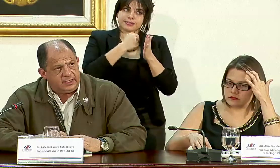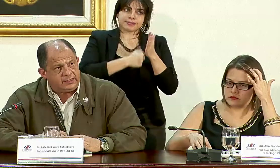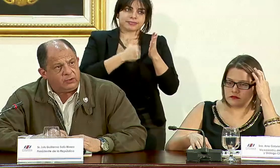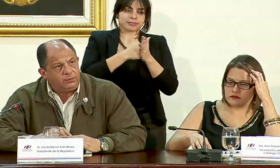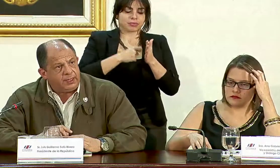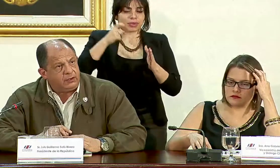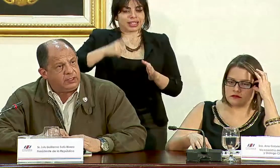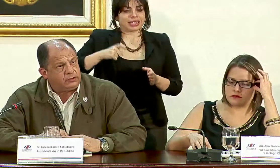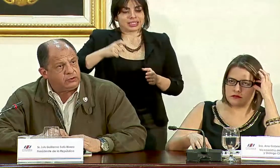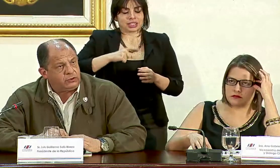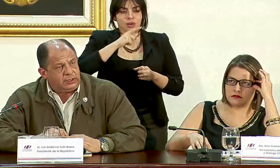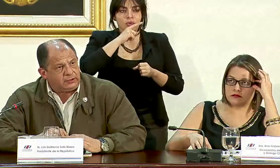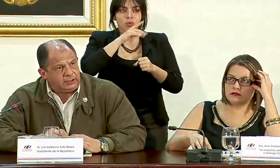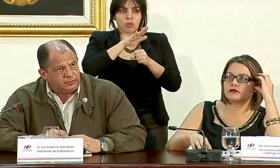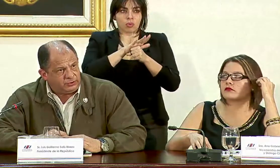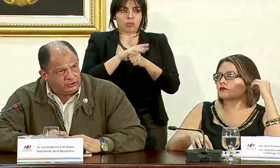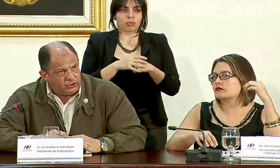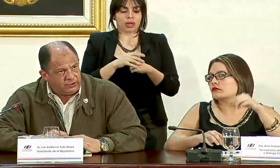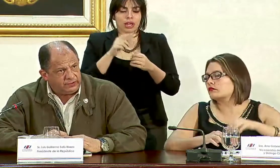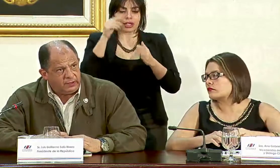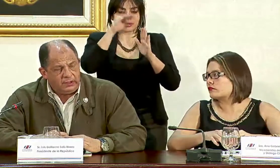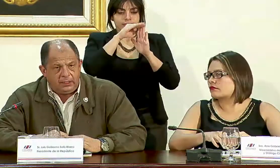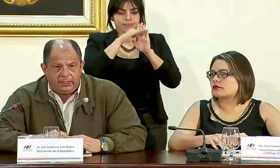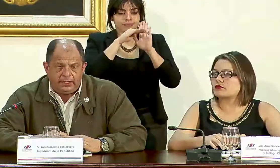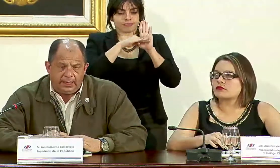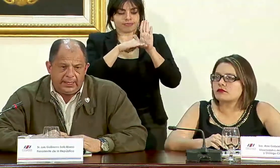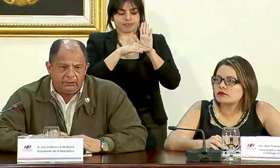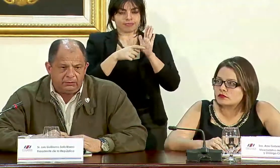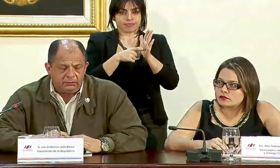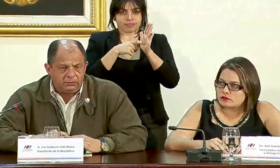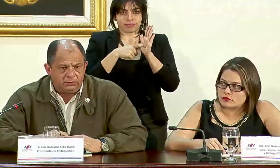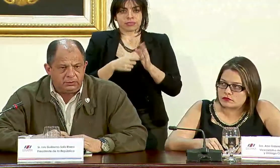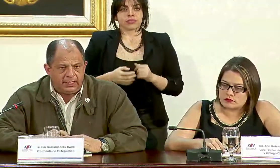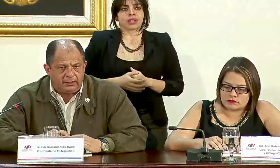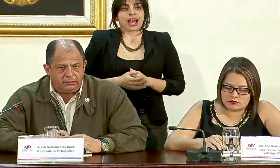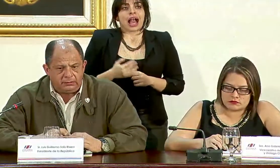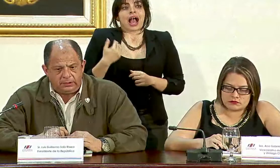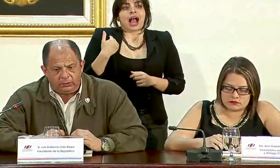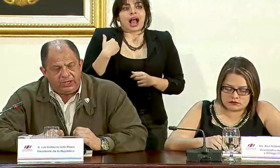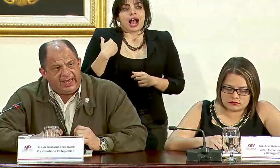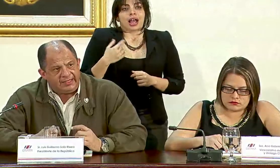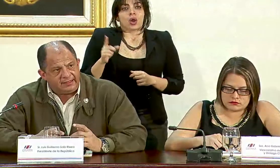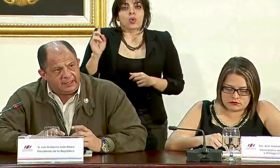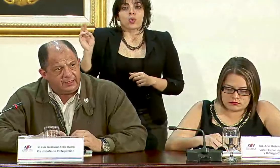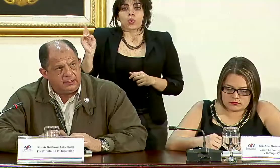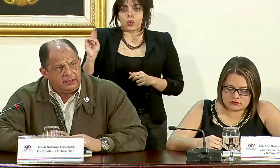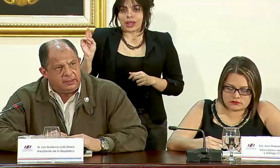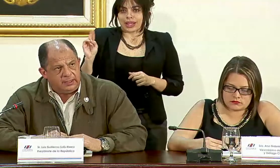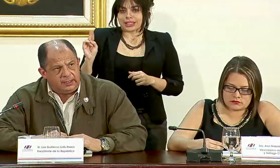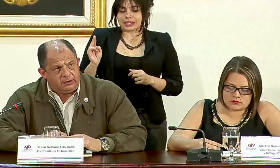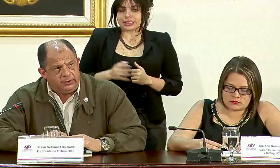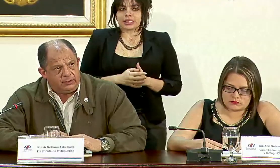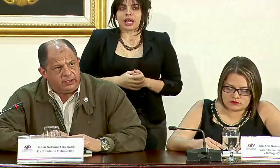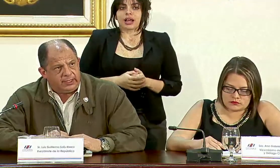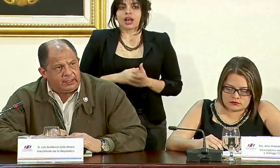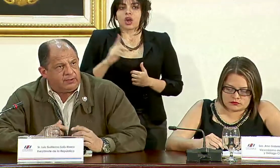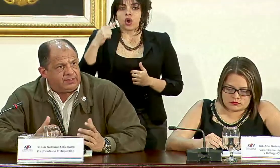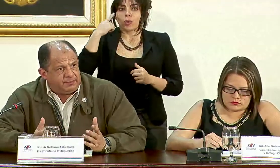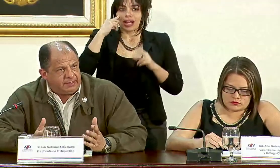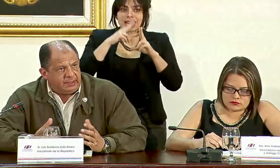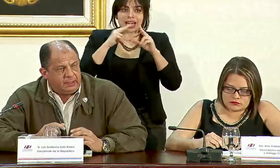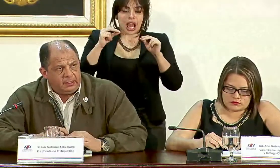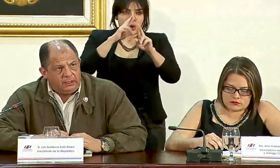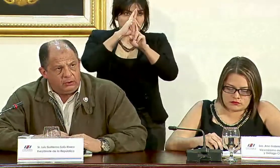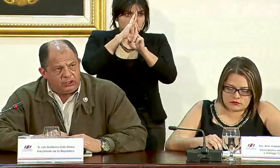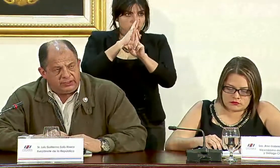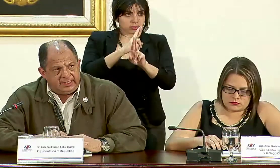necesidad de que se cumplan con estas disposiciones hay una urgencia de que el gobierno de Nicaragua